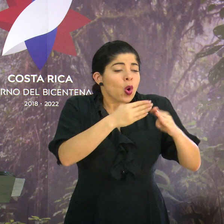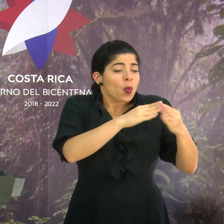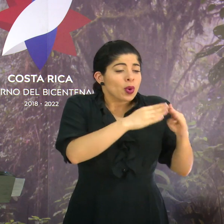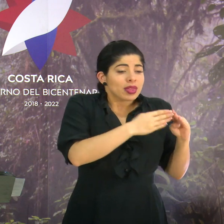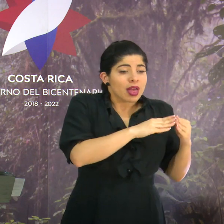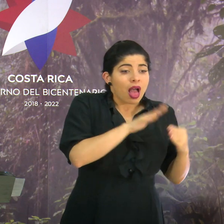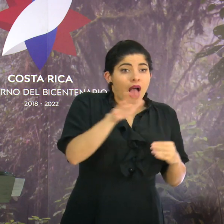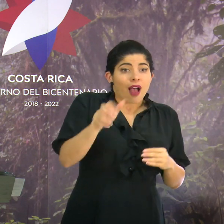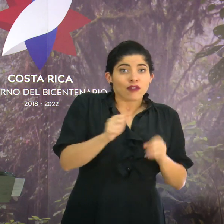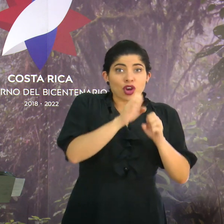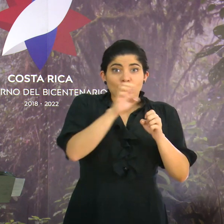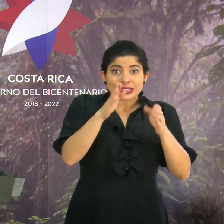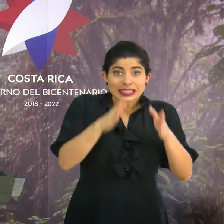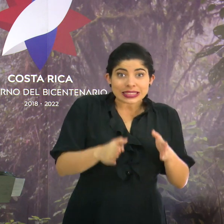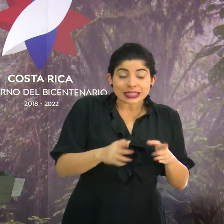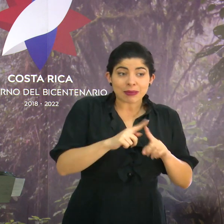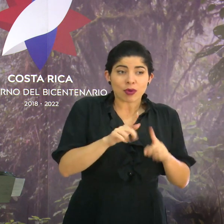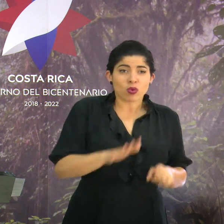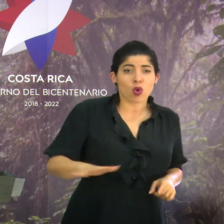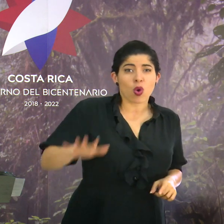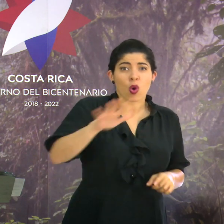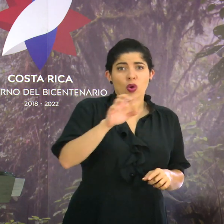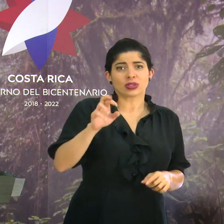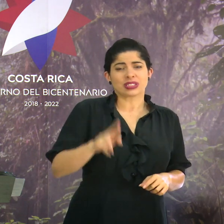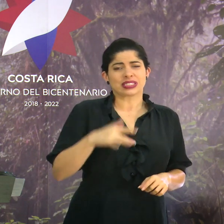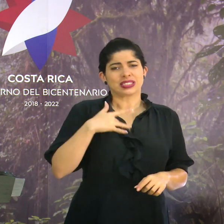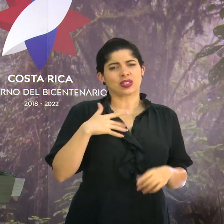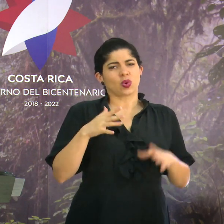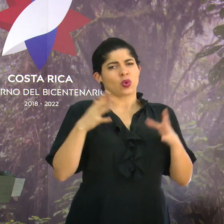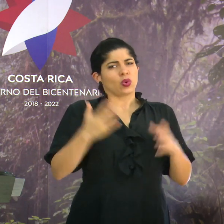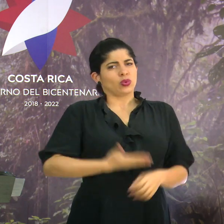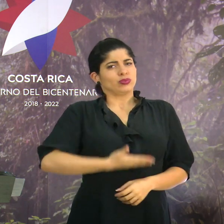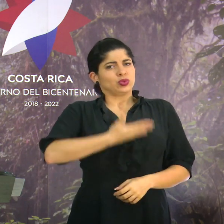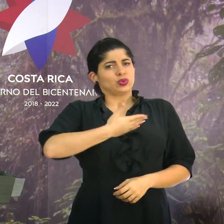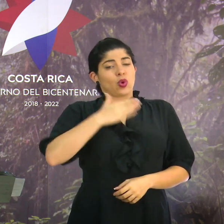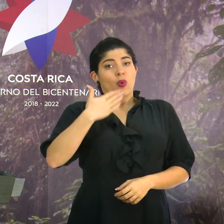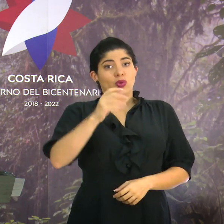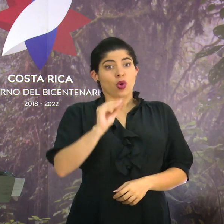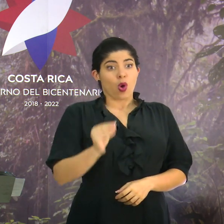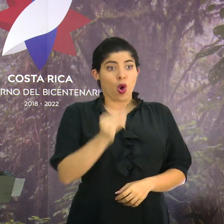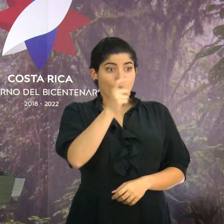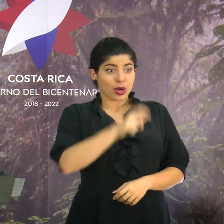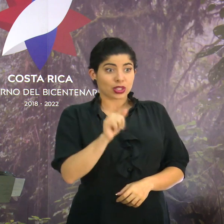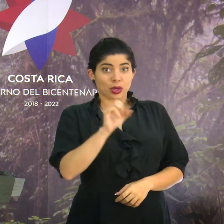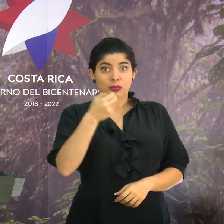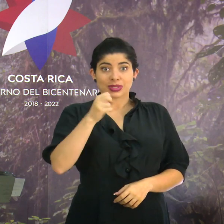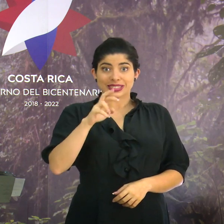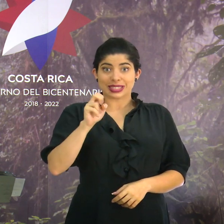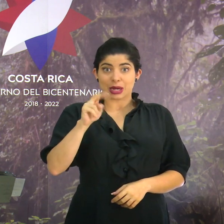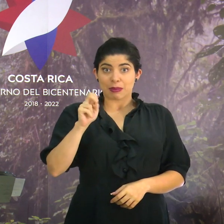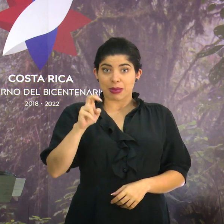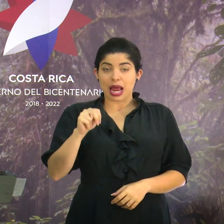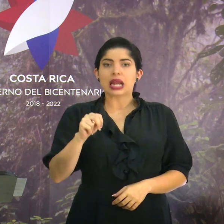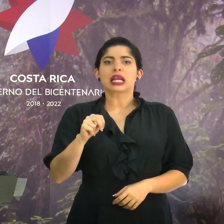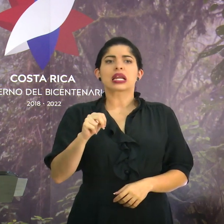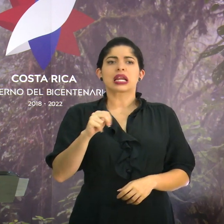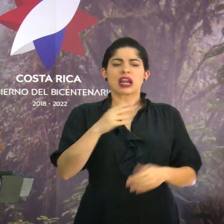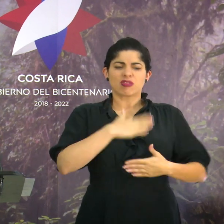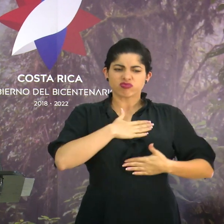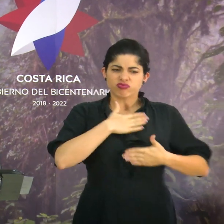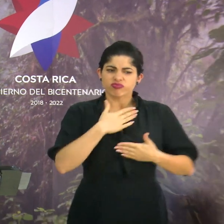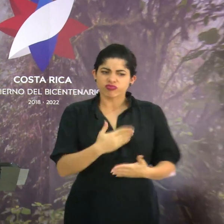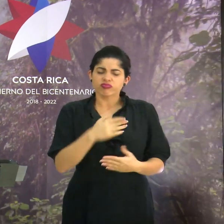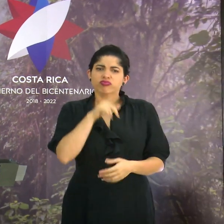afrocostarricense, pero Costa Rica toda se siente muy orgullosa cuando jóvenes como Sherman le ponen